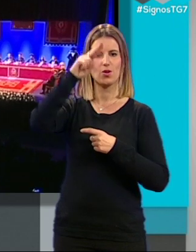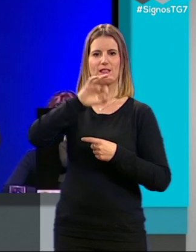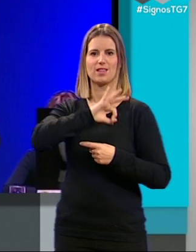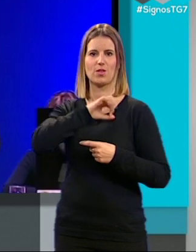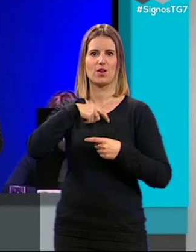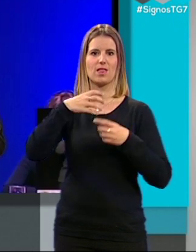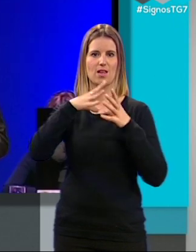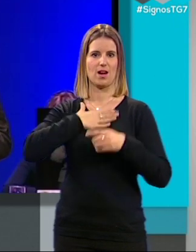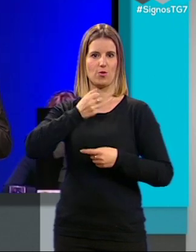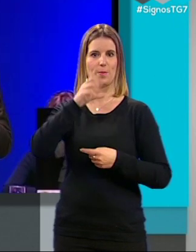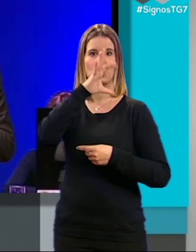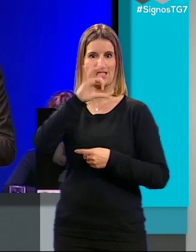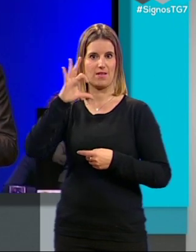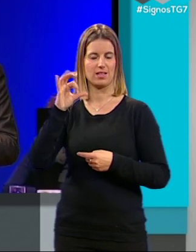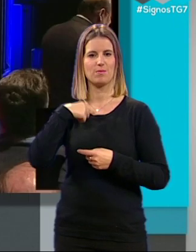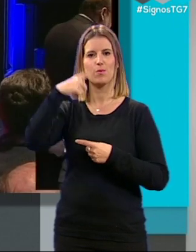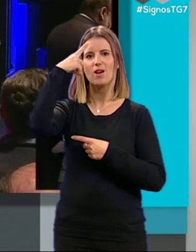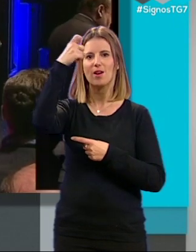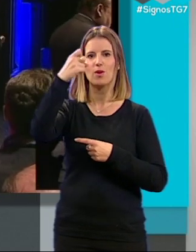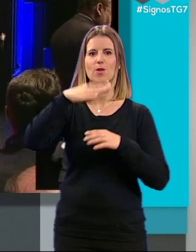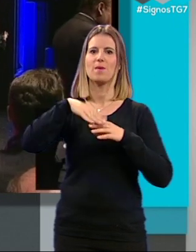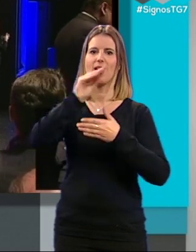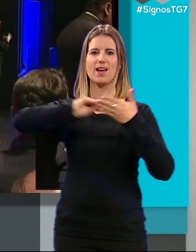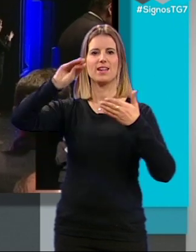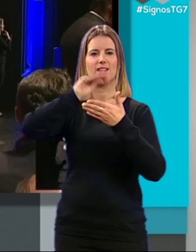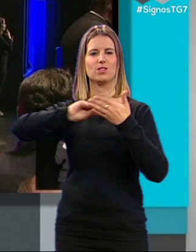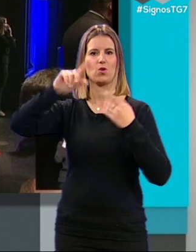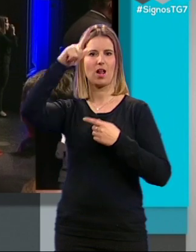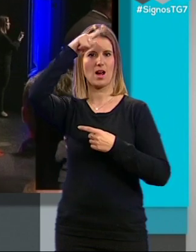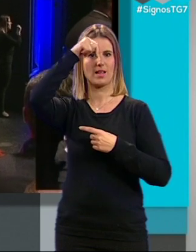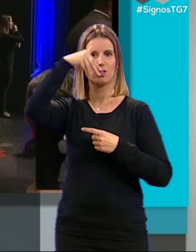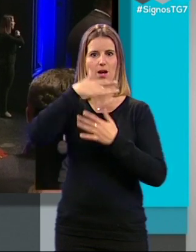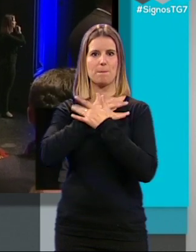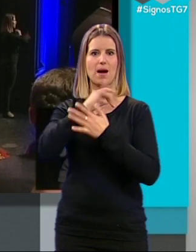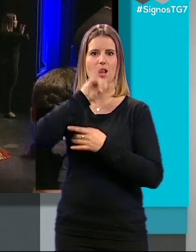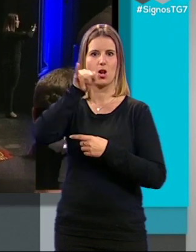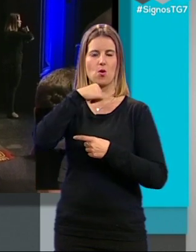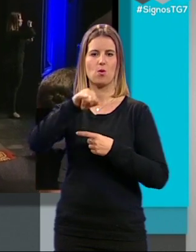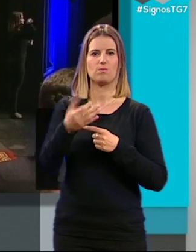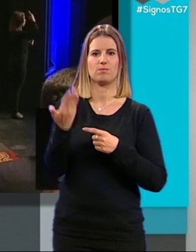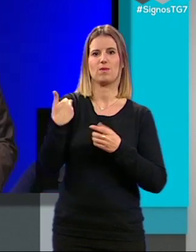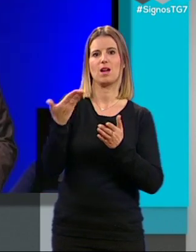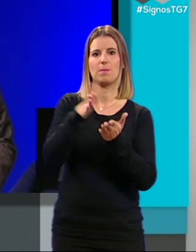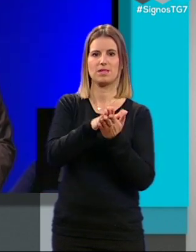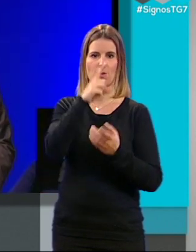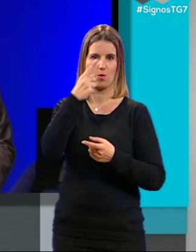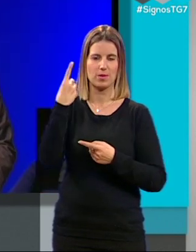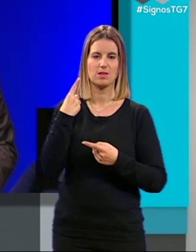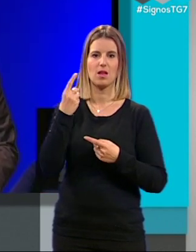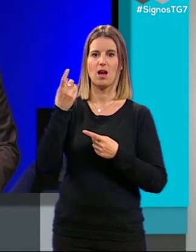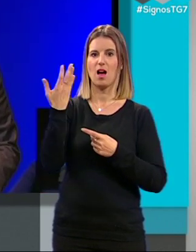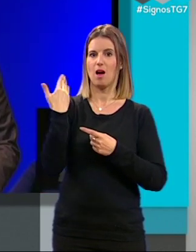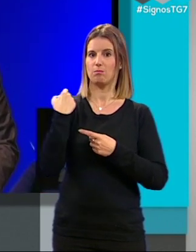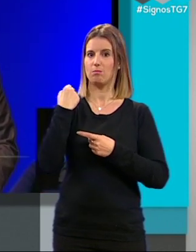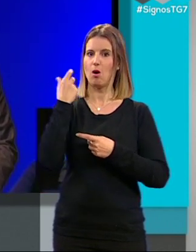Ayuntamiento, Sebastián Pérez, que tuvo un recuerdo para la escritora y catedrática Mariluz Escribano, fallecida el pasado año. Hace pocos meses